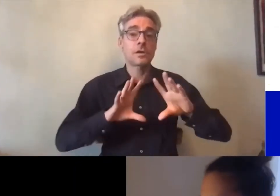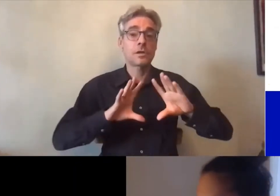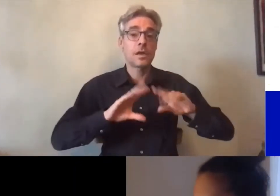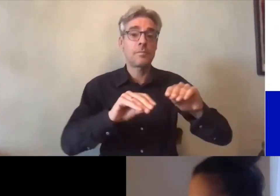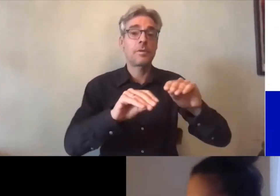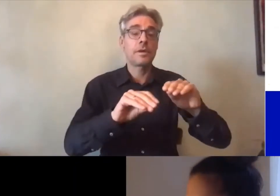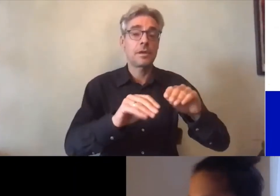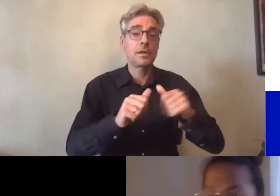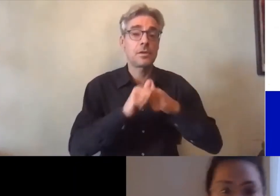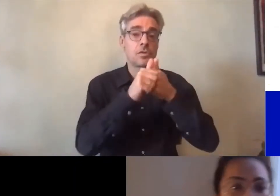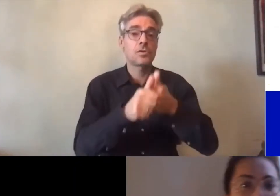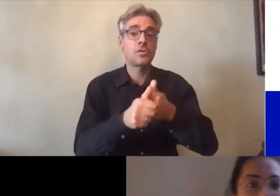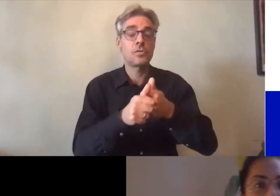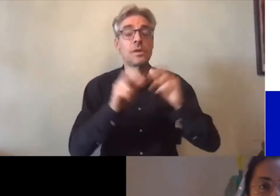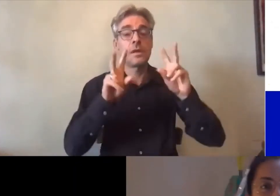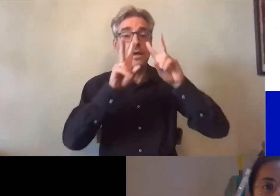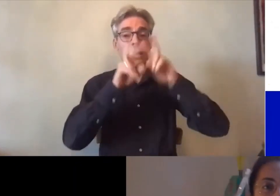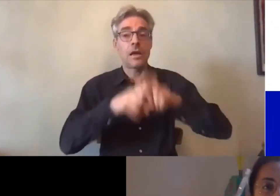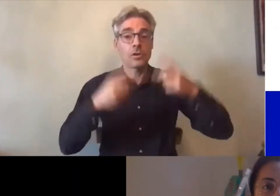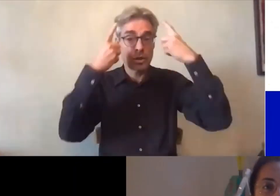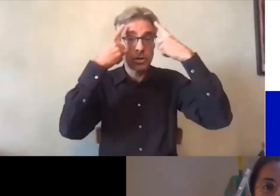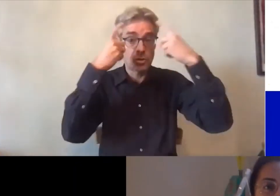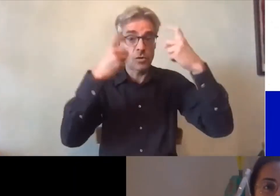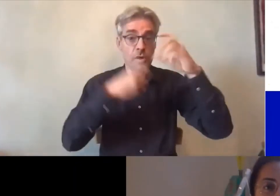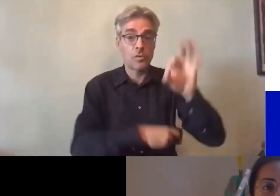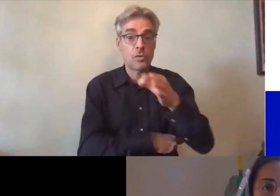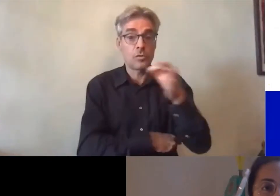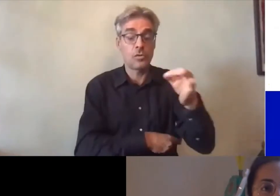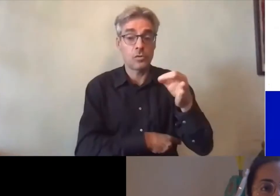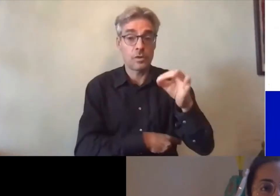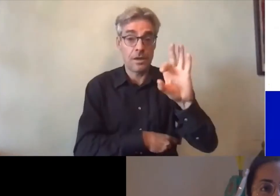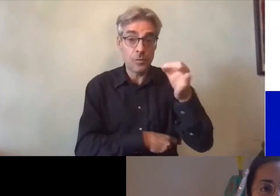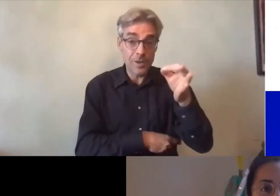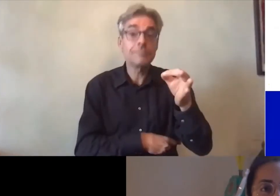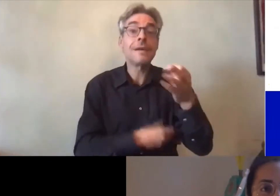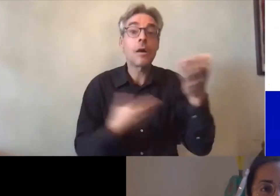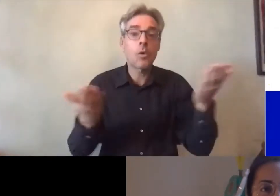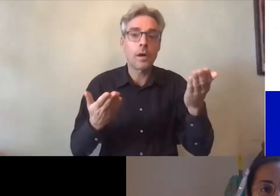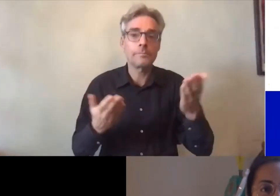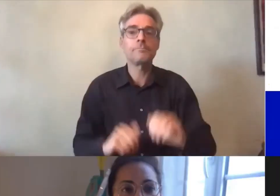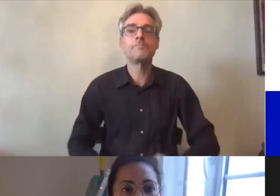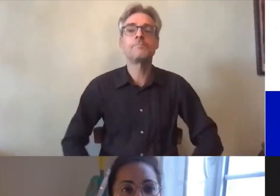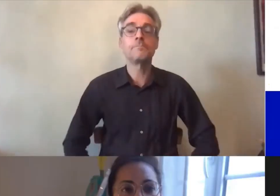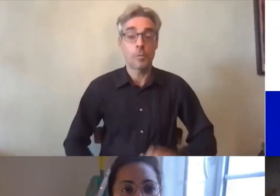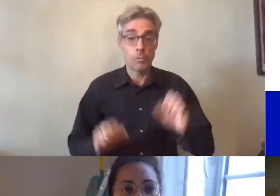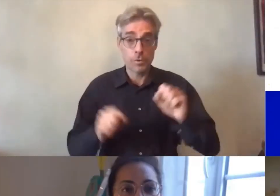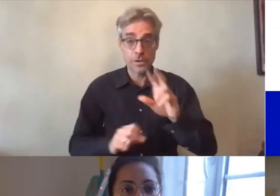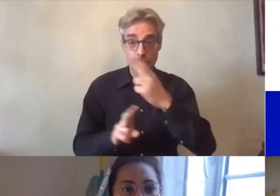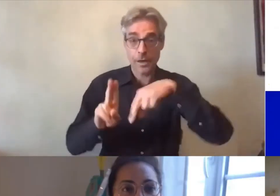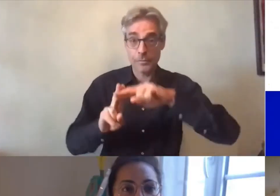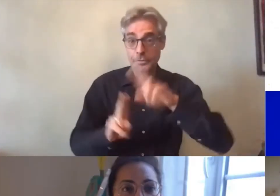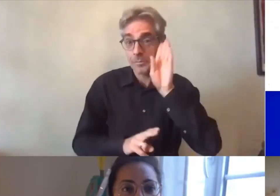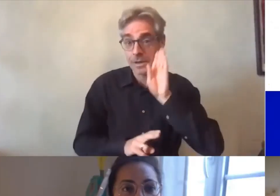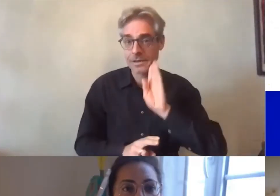recherche fondamentale et si oui laquelle Philippe pourriez-vous répondre à cette question